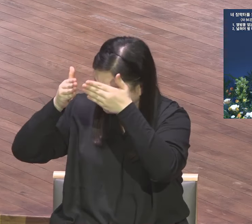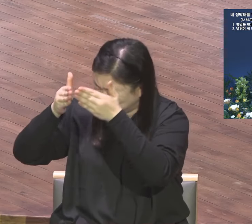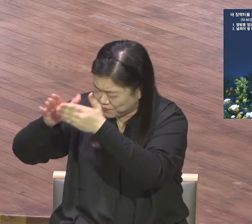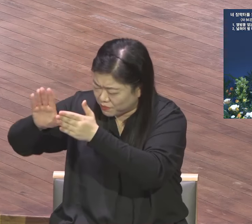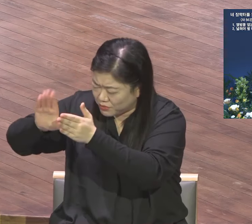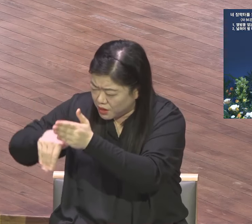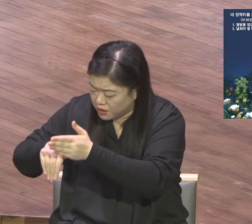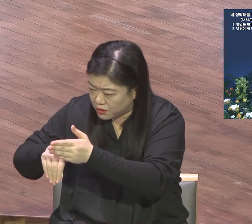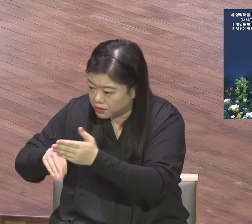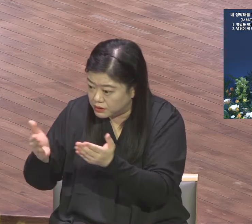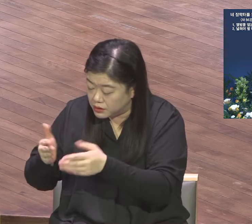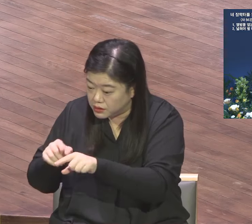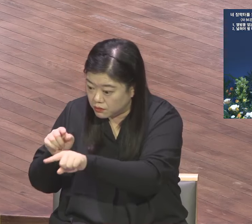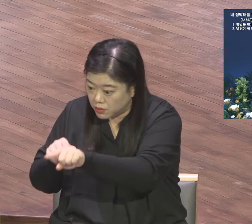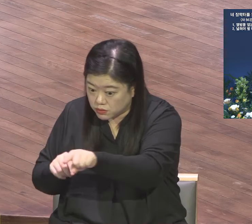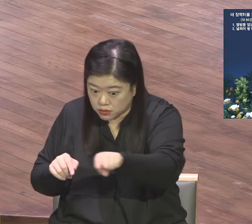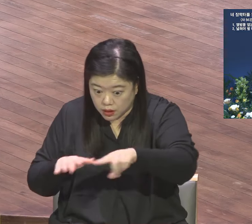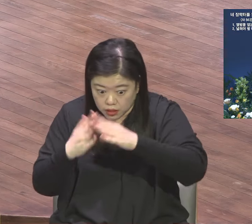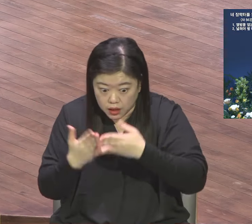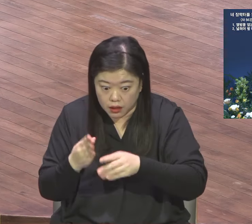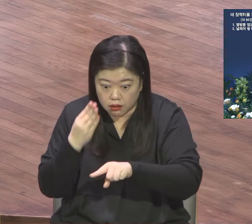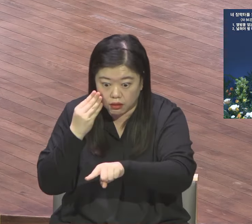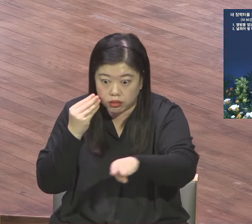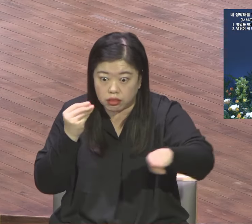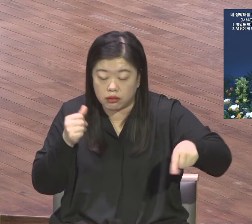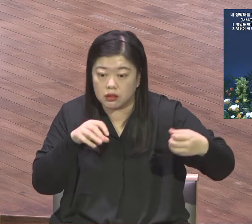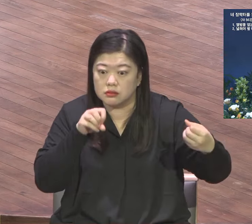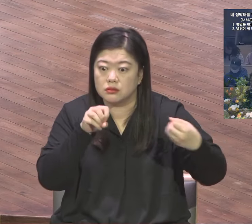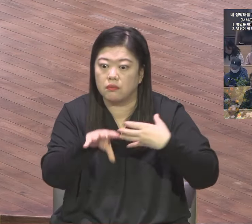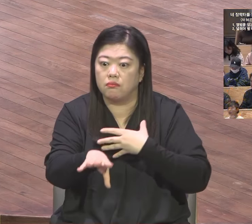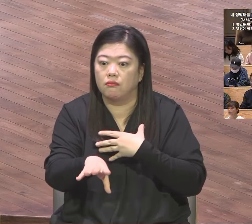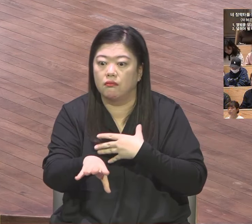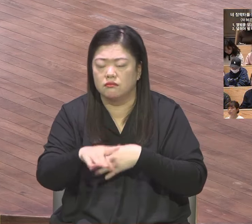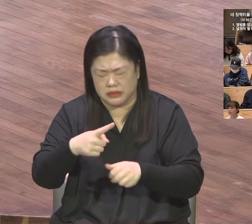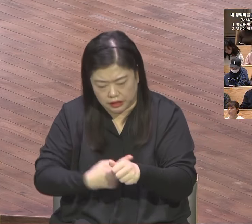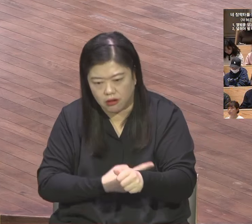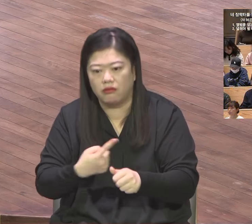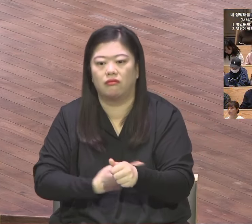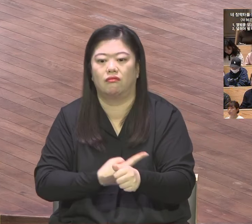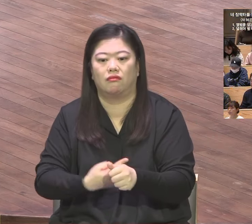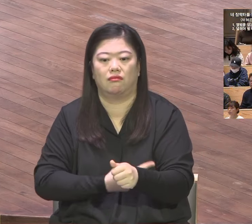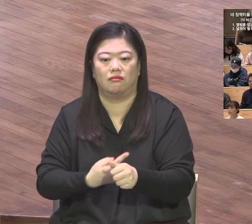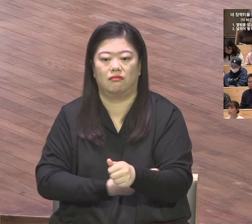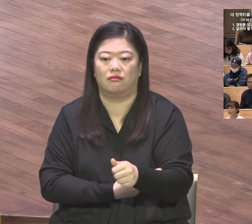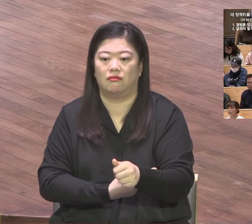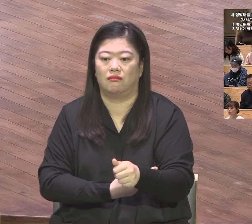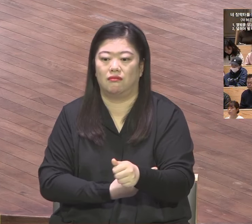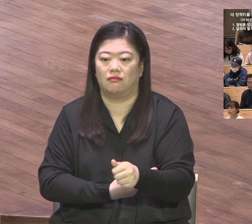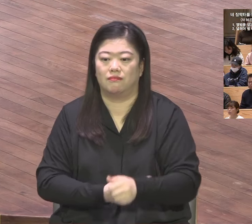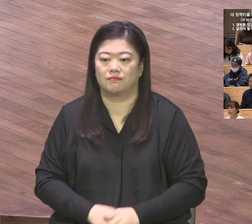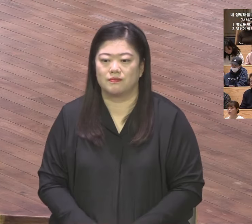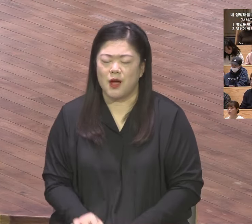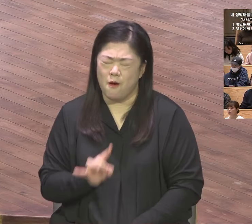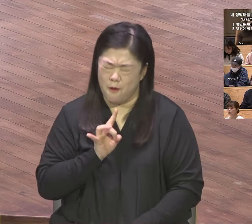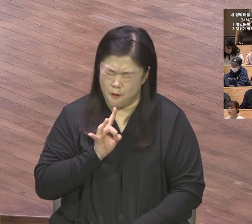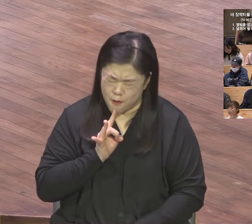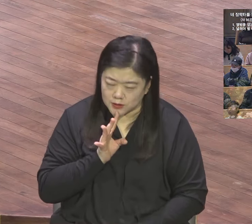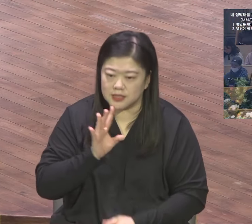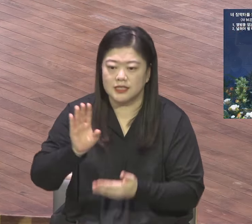하나님이 답을 주시고 응답해 주신다 오직 그리스도 오직 하나님 나라 오직